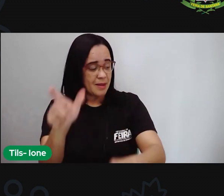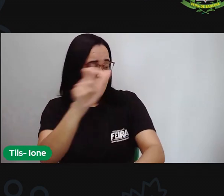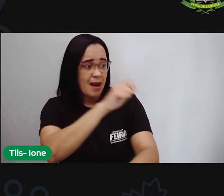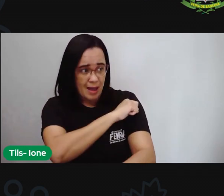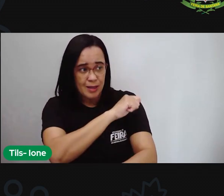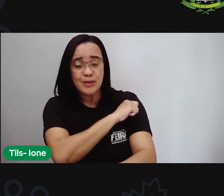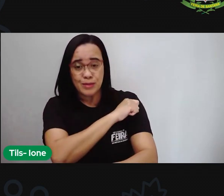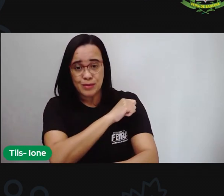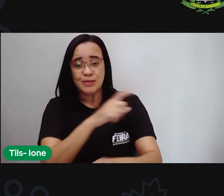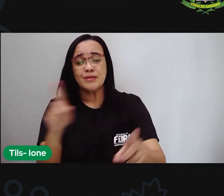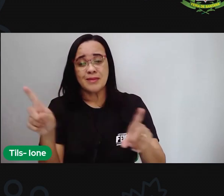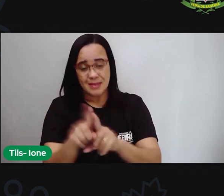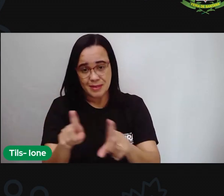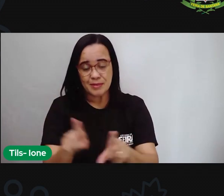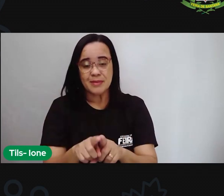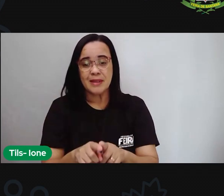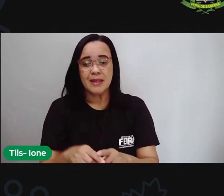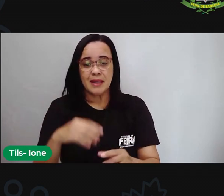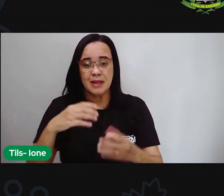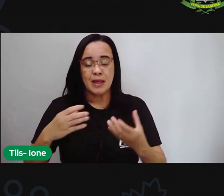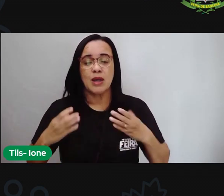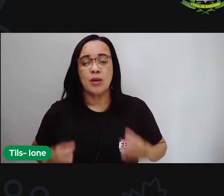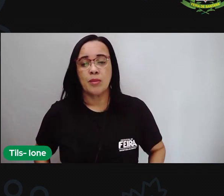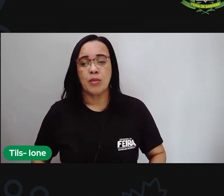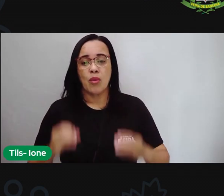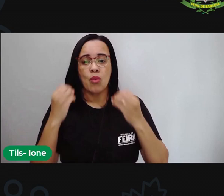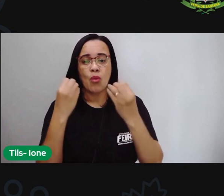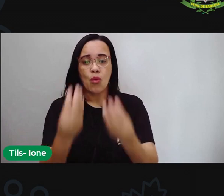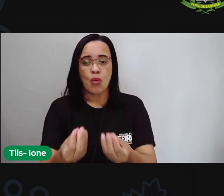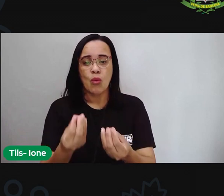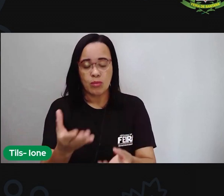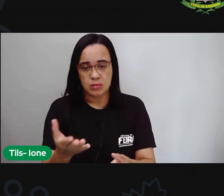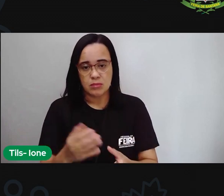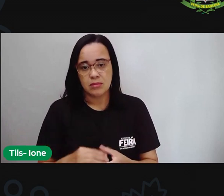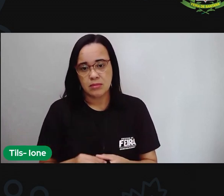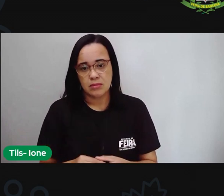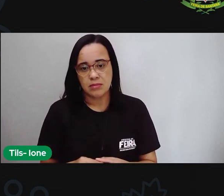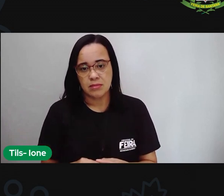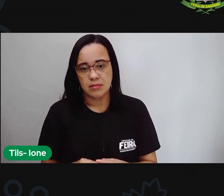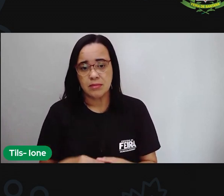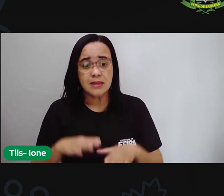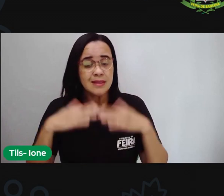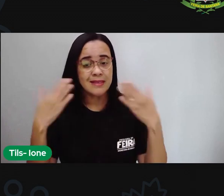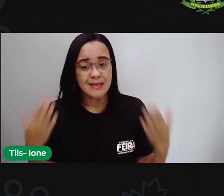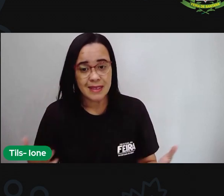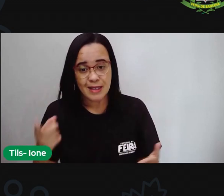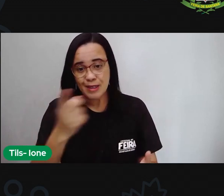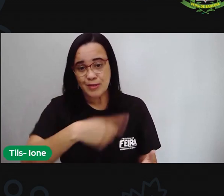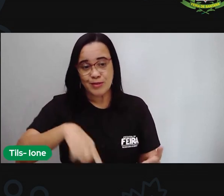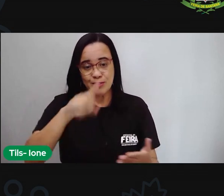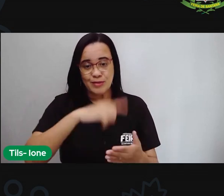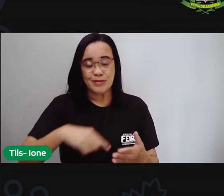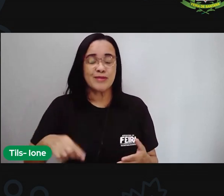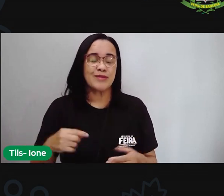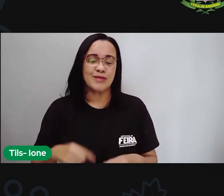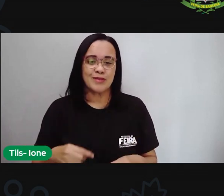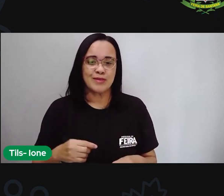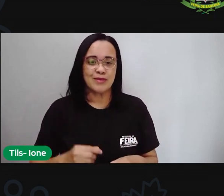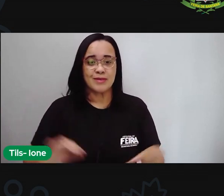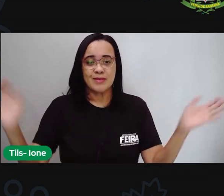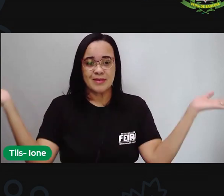usar esse instrumento tecnológico tá certo então a gente fica a PRO se despede aqui